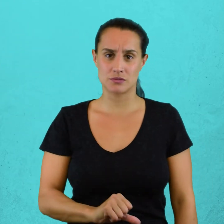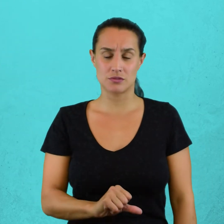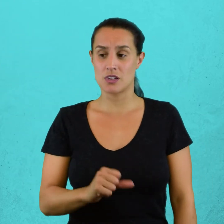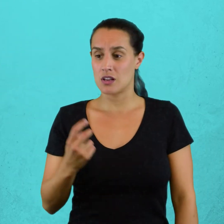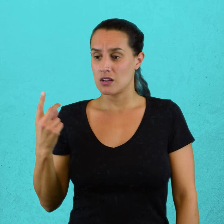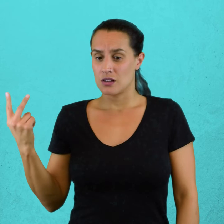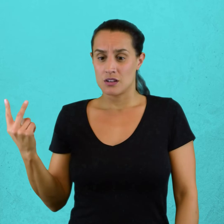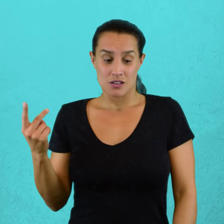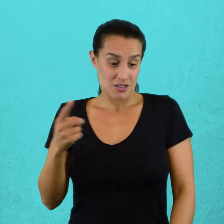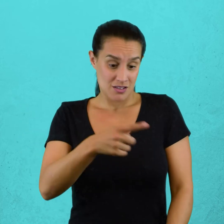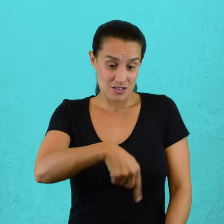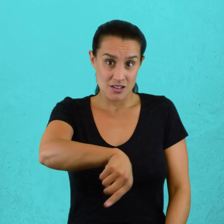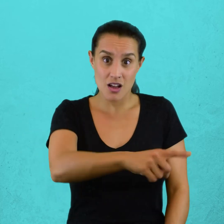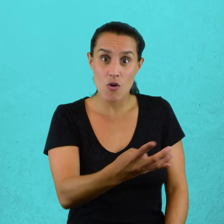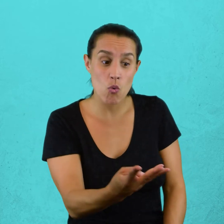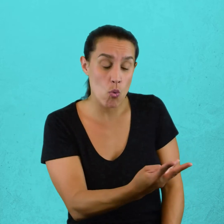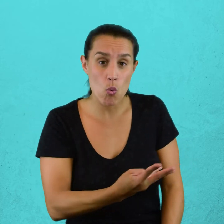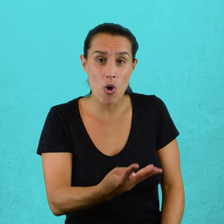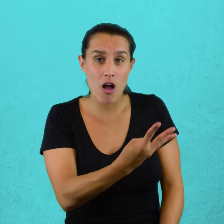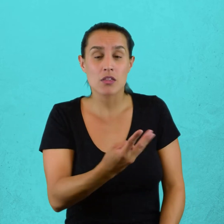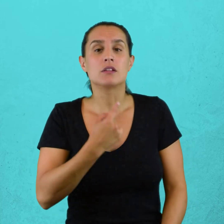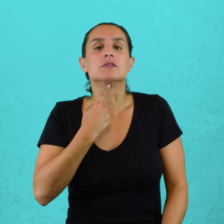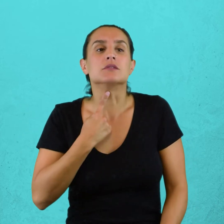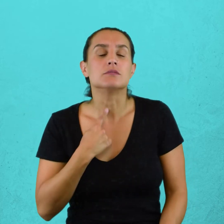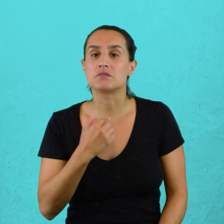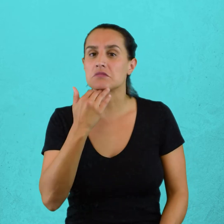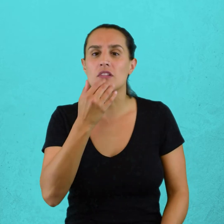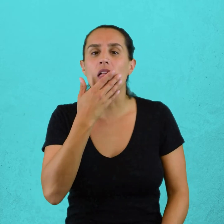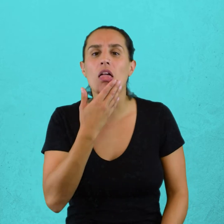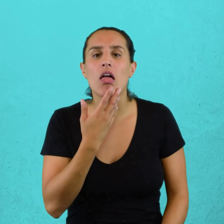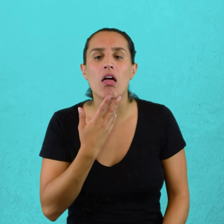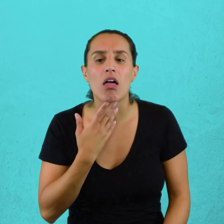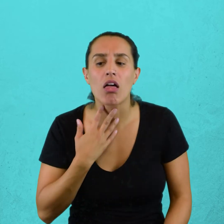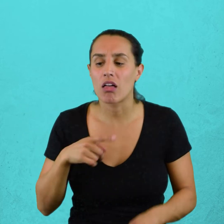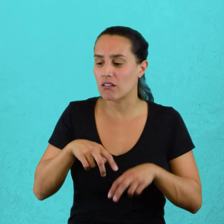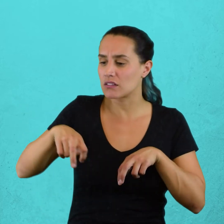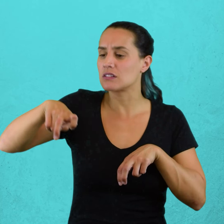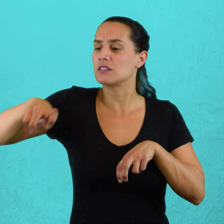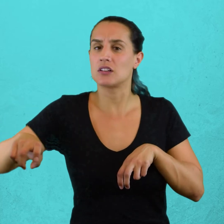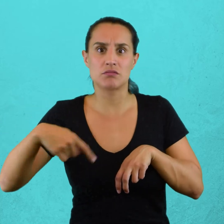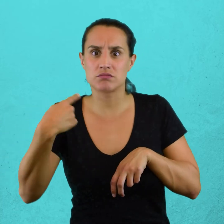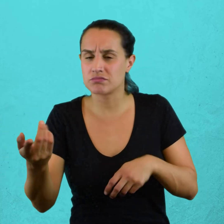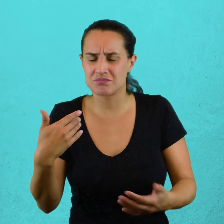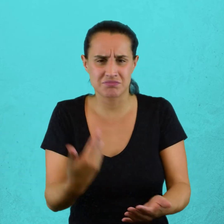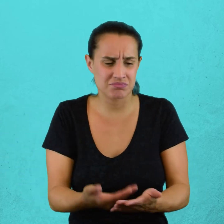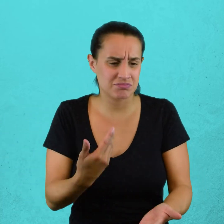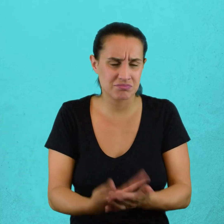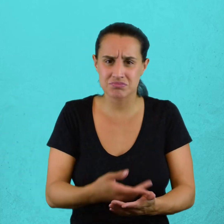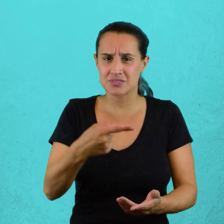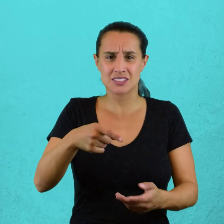No sabían deglutir, cambiar de sitio, ni aún sentarse. Aprendieron al fin a caminar, pero